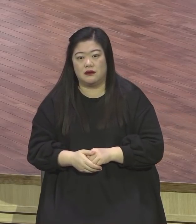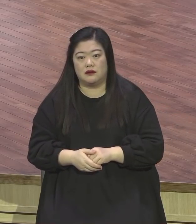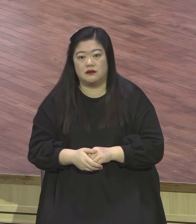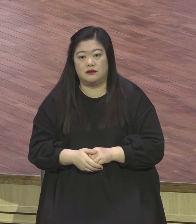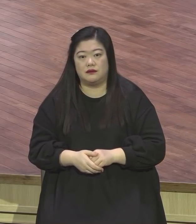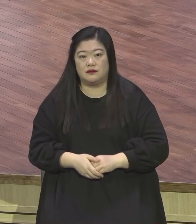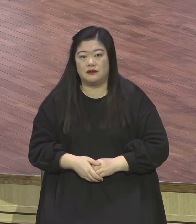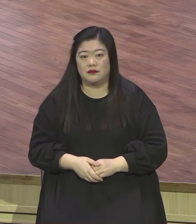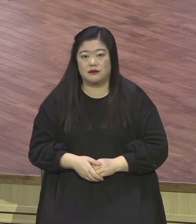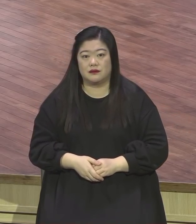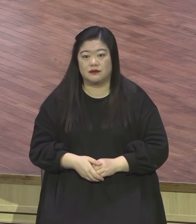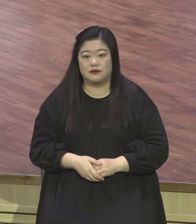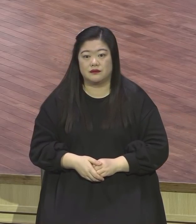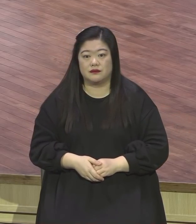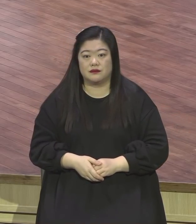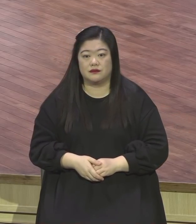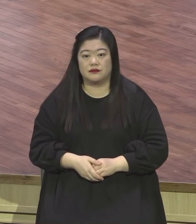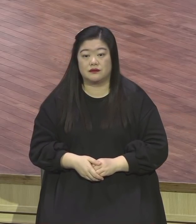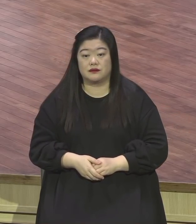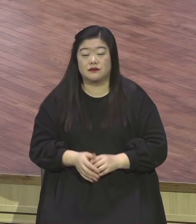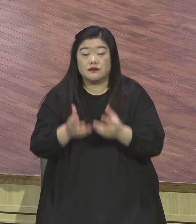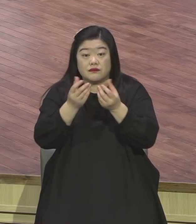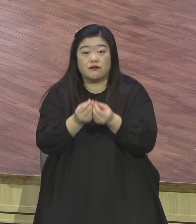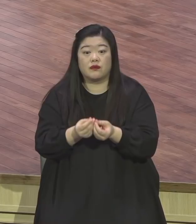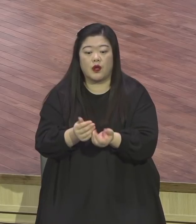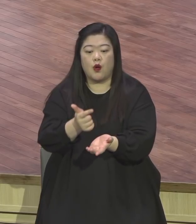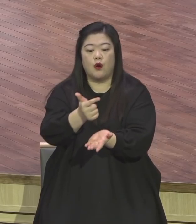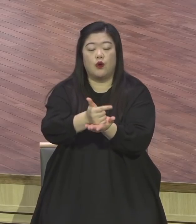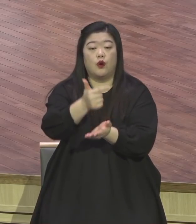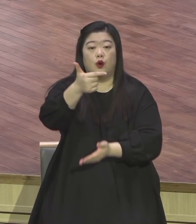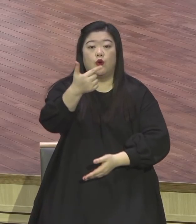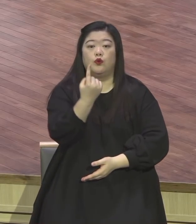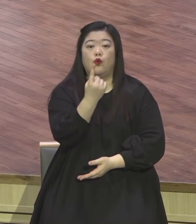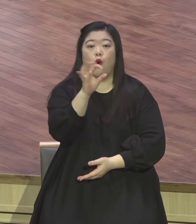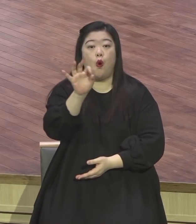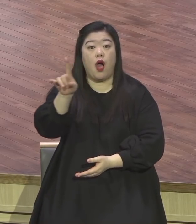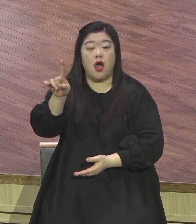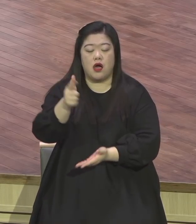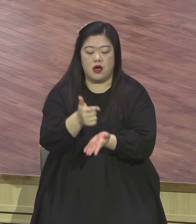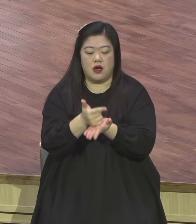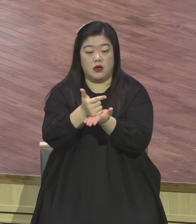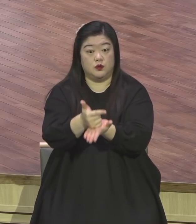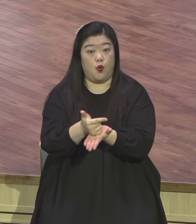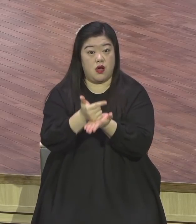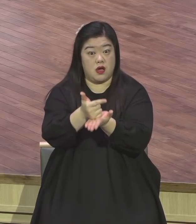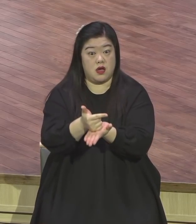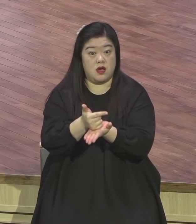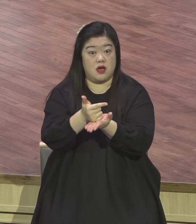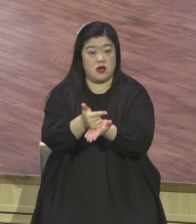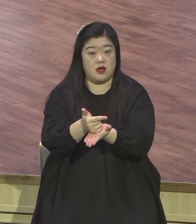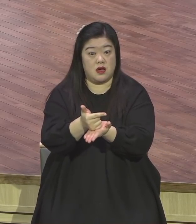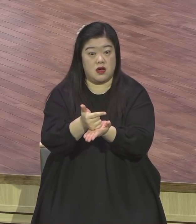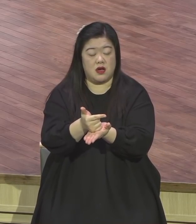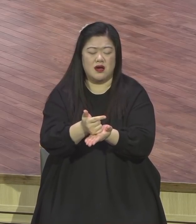포도 좀 하죠 자신을 저주합니까 만족이 없어요 뭐든지 다 가져도 우리나라 재벌 좀 물어보세요